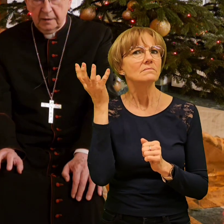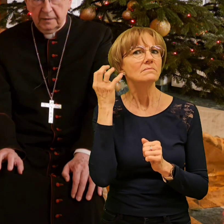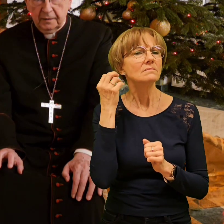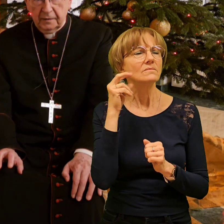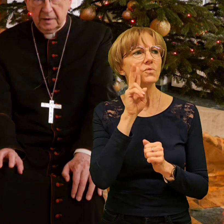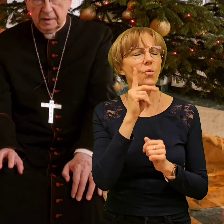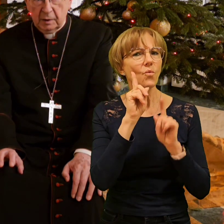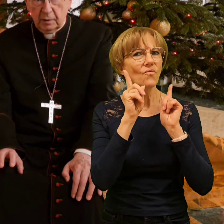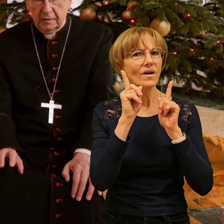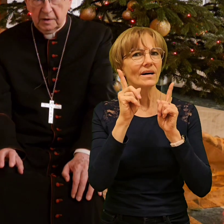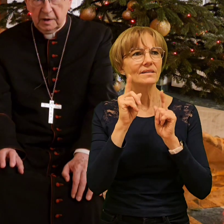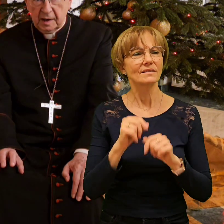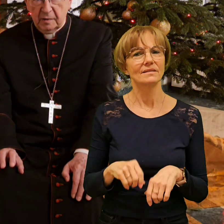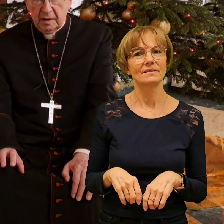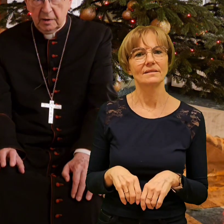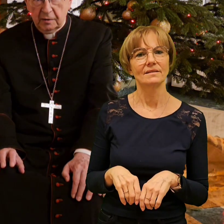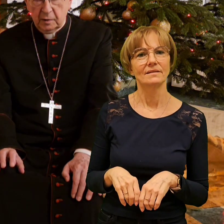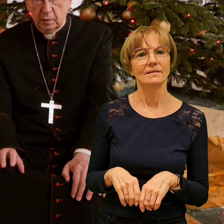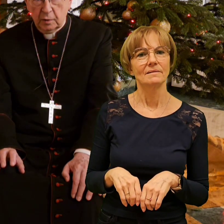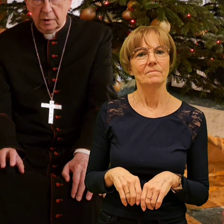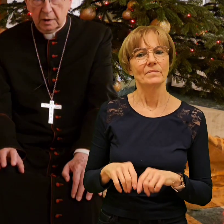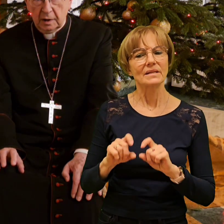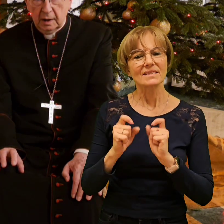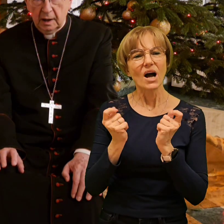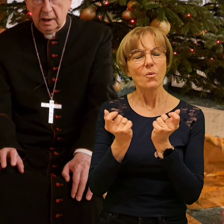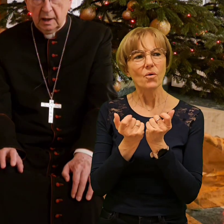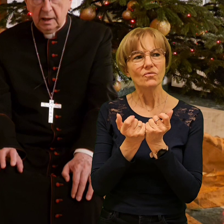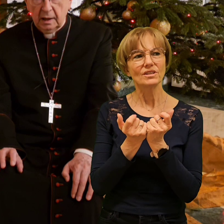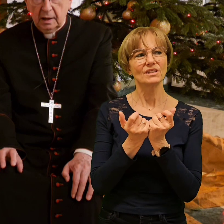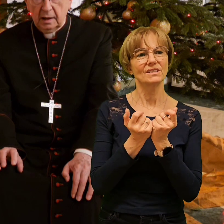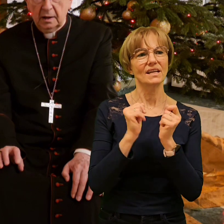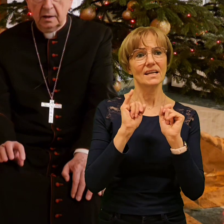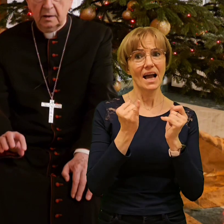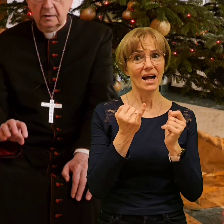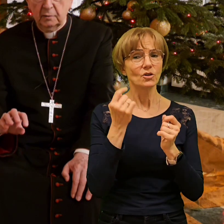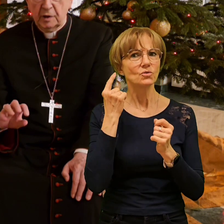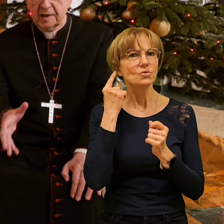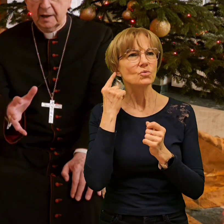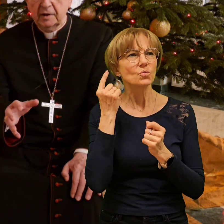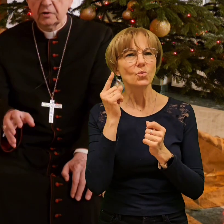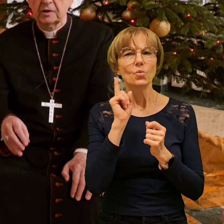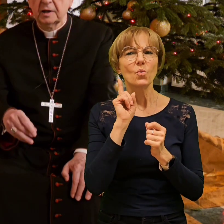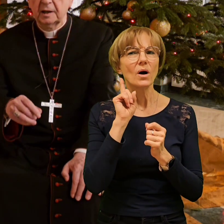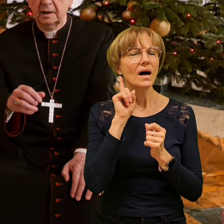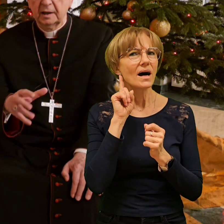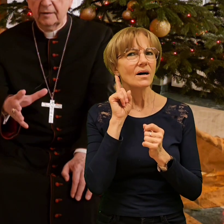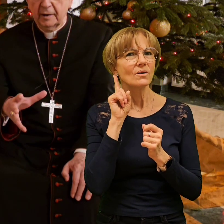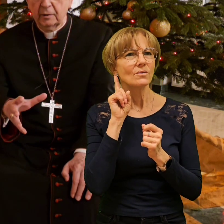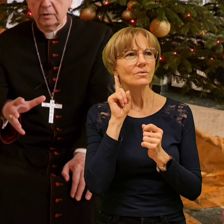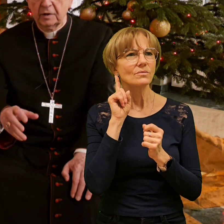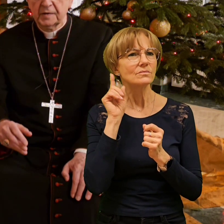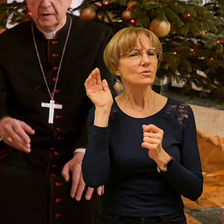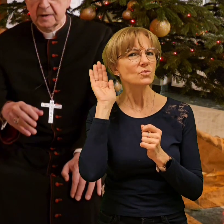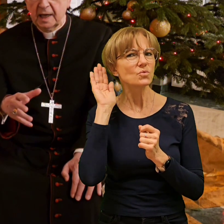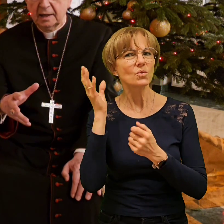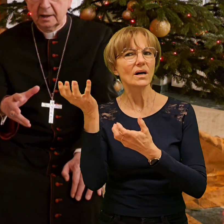całkowicie zamieniał w słuchu i błyskawicznie dawał rozwiązanie